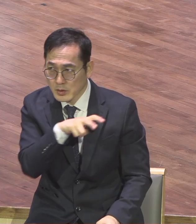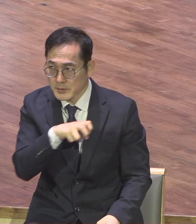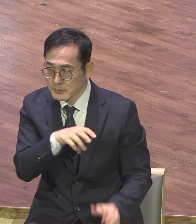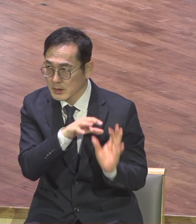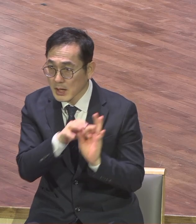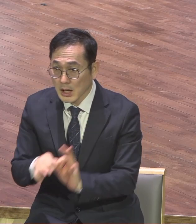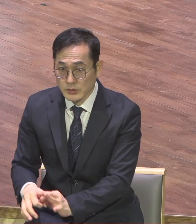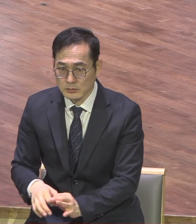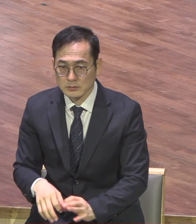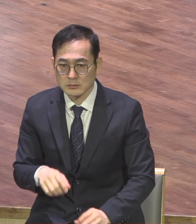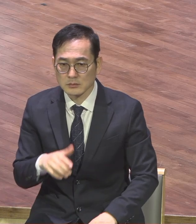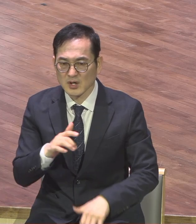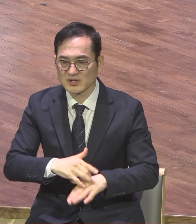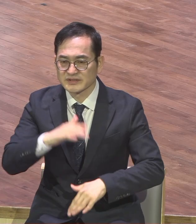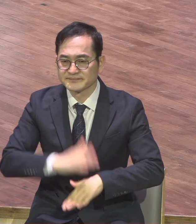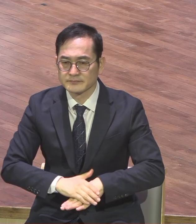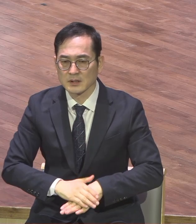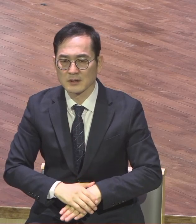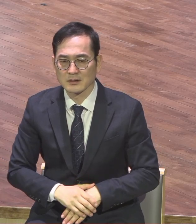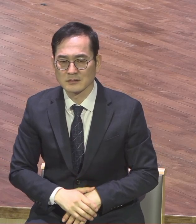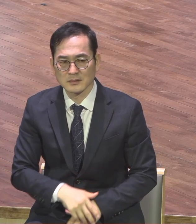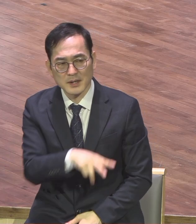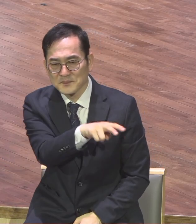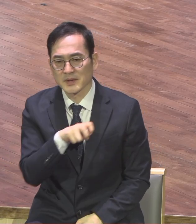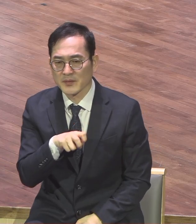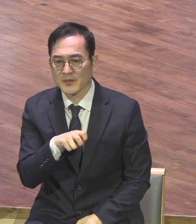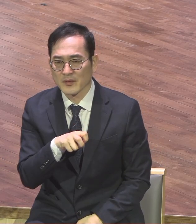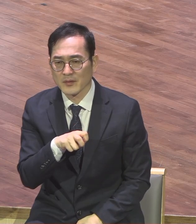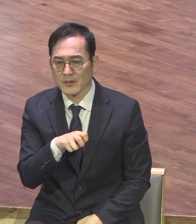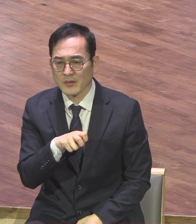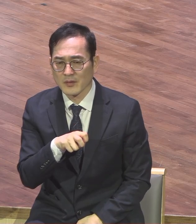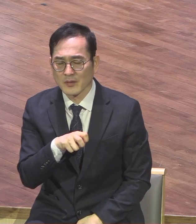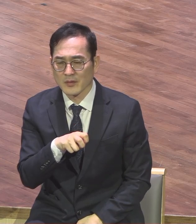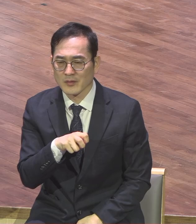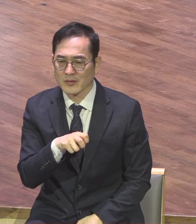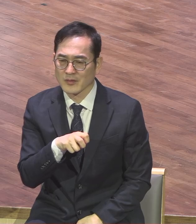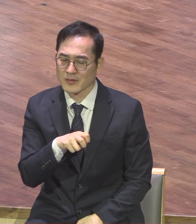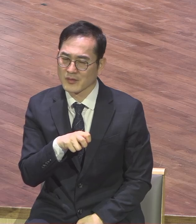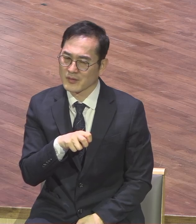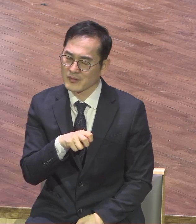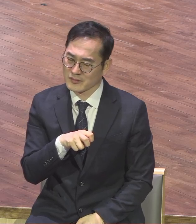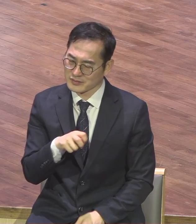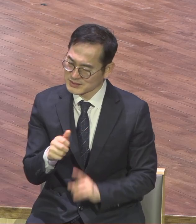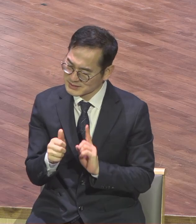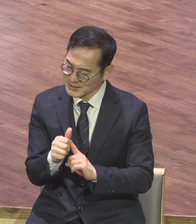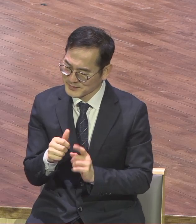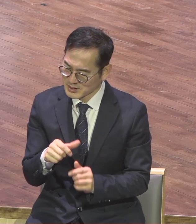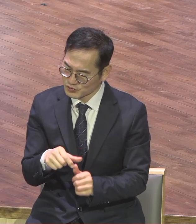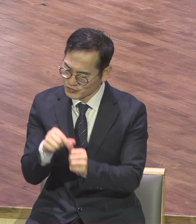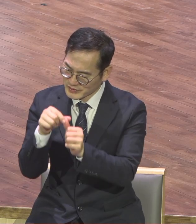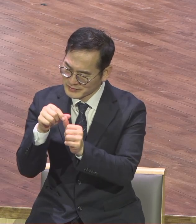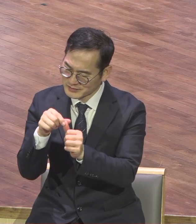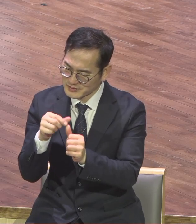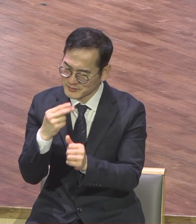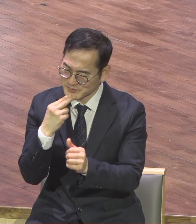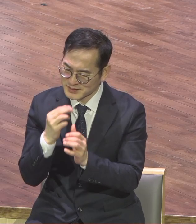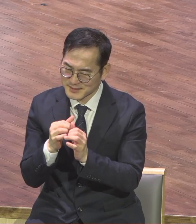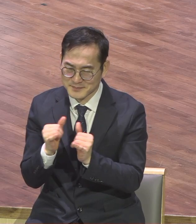교회가 집 사든 고사든 구원 못 받은 사람이에요 기도 절대 안 하는 사람이에요 기도하면 하나는 깨닫게 해주는데 안 하니까 못 깨닫지